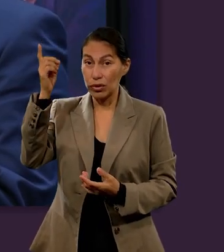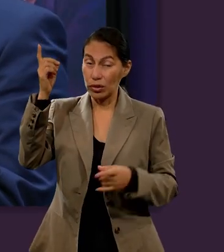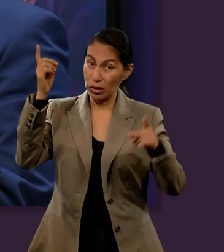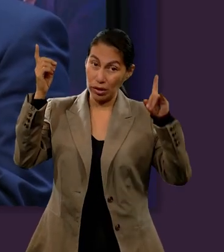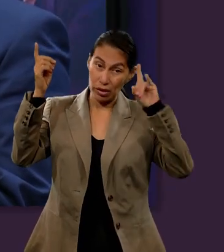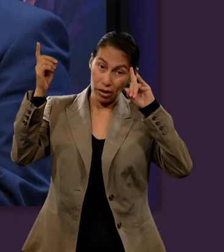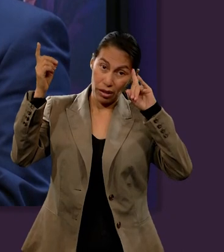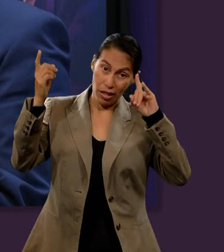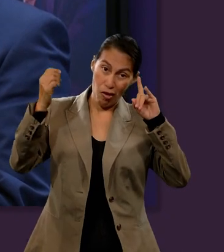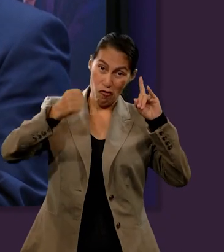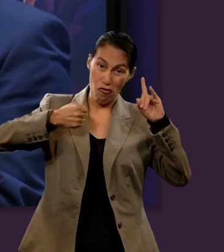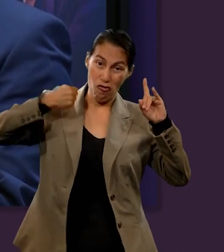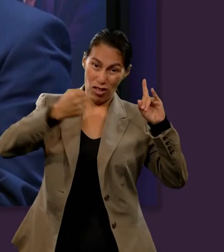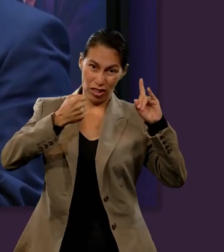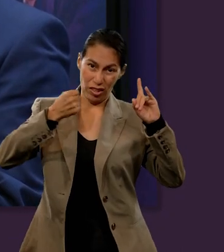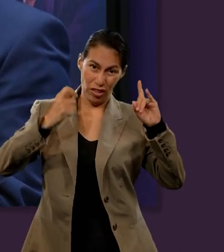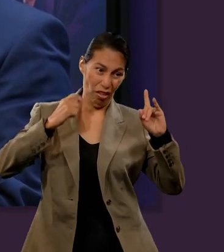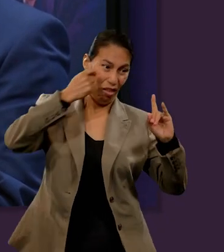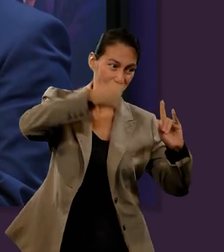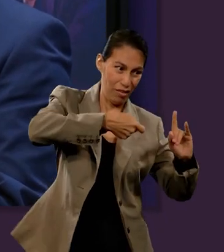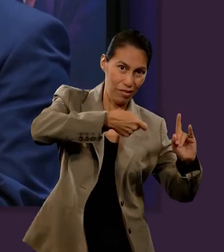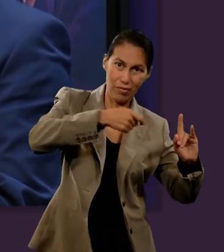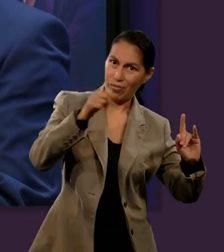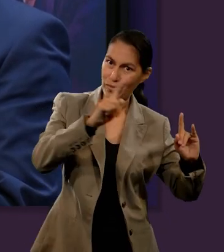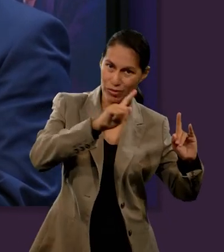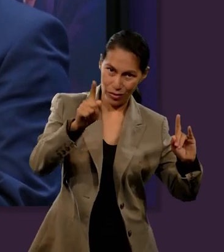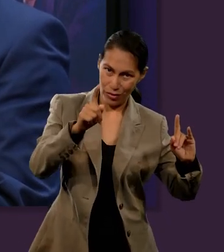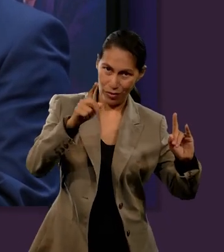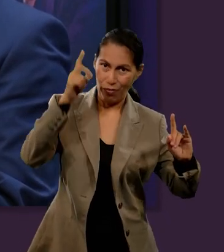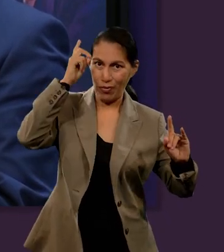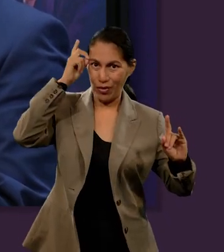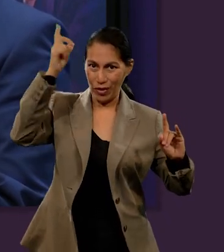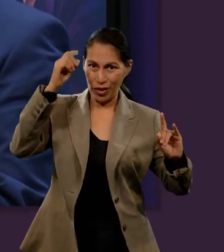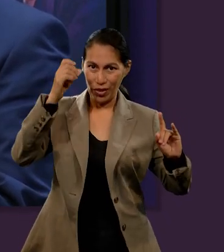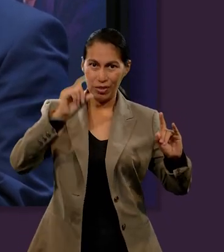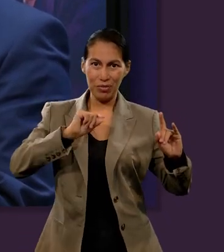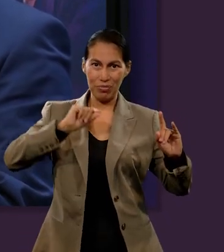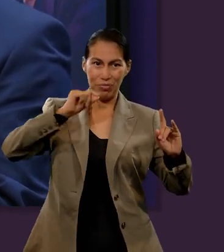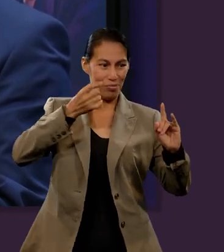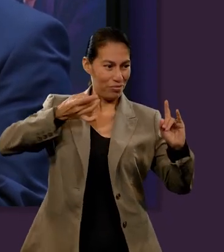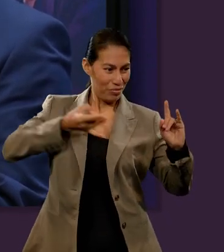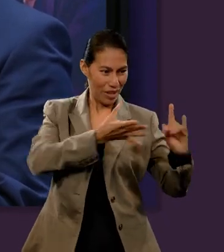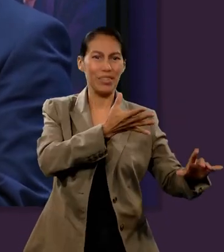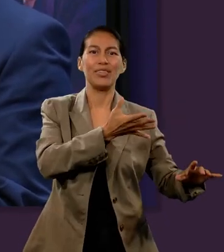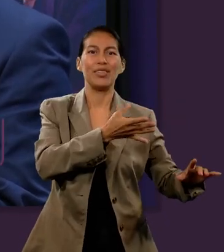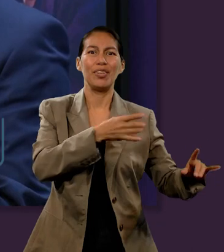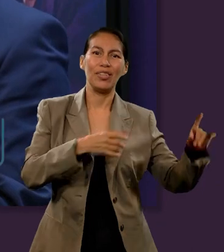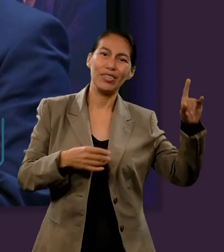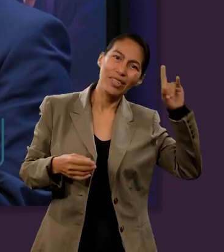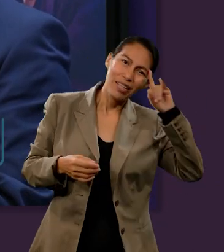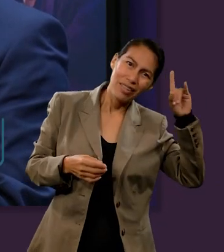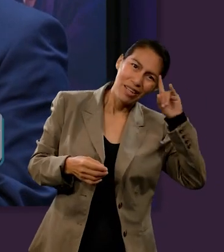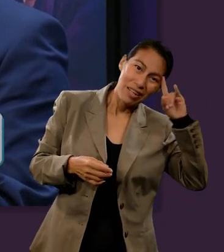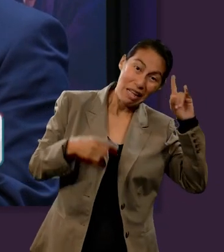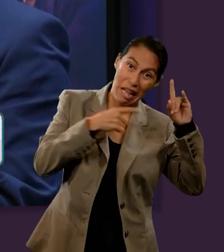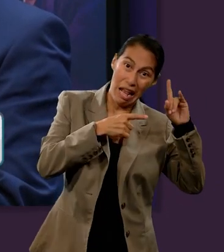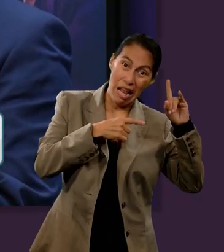Dios no le da a Satanás potestad sobre el infierno. Dios le ganó a Satanás. Y